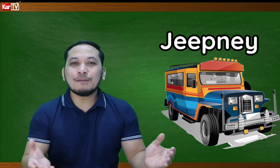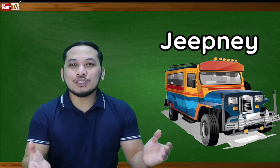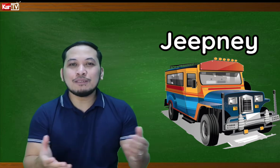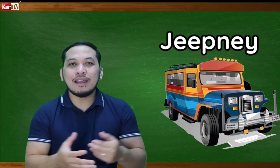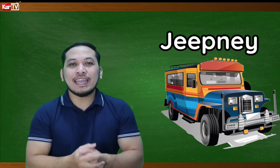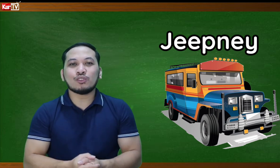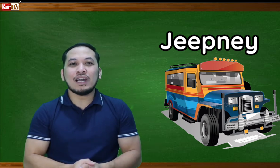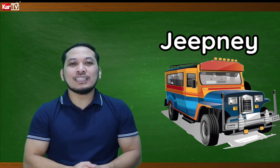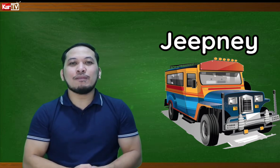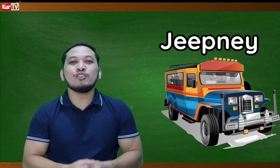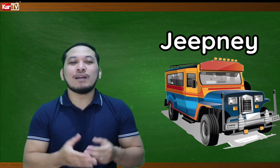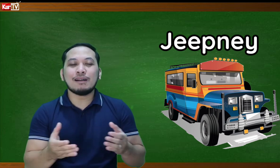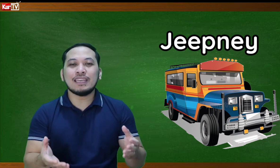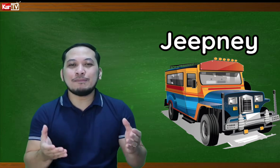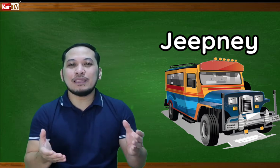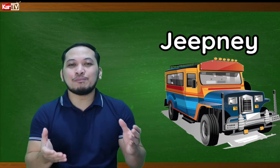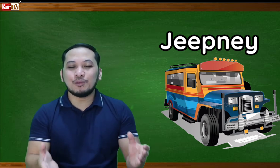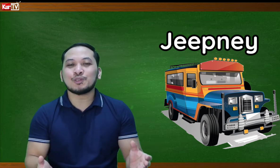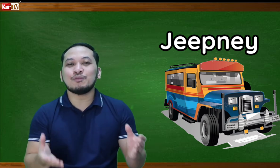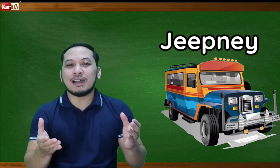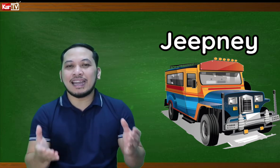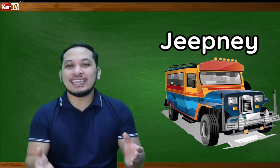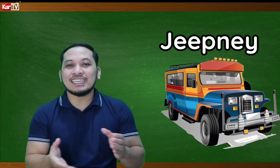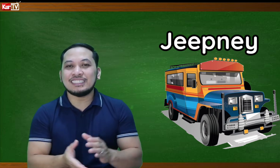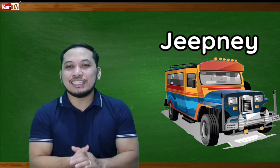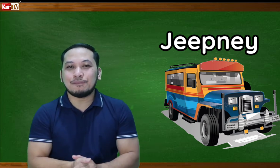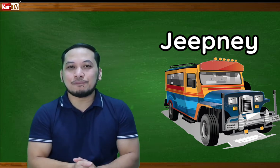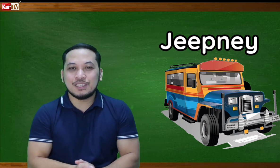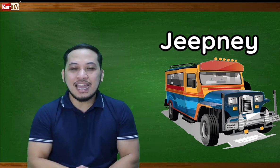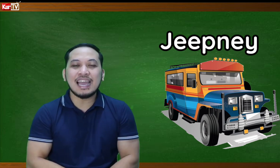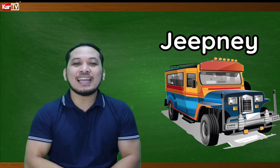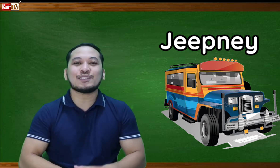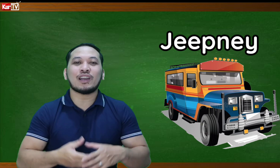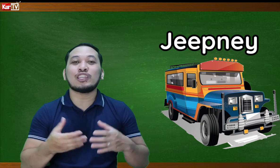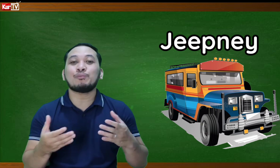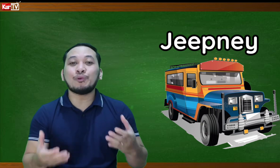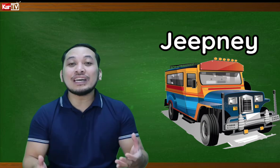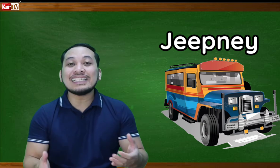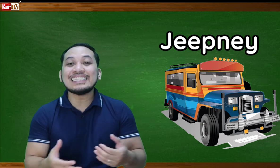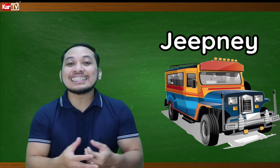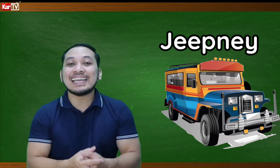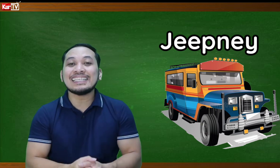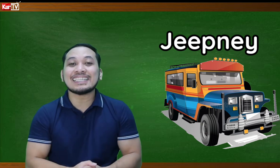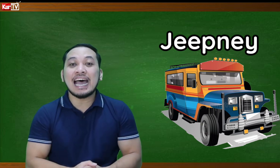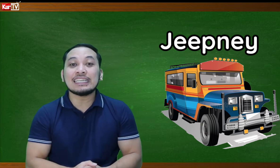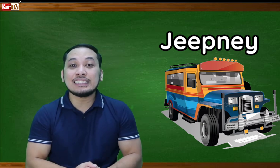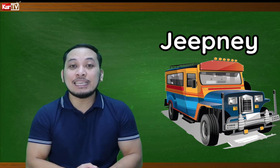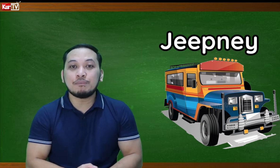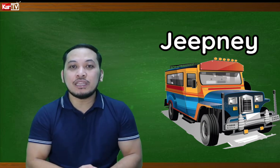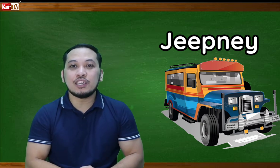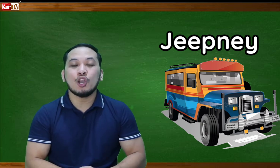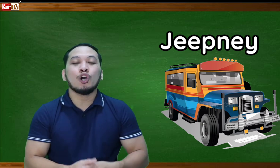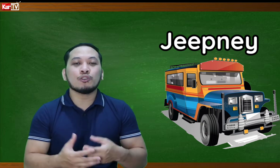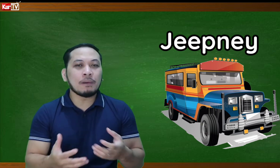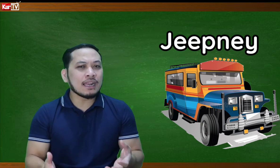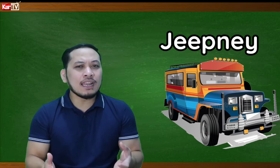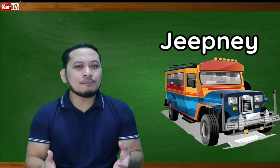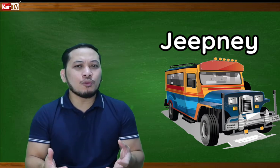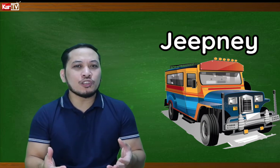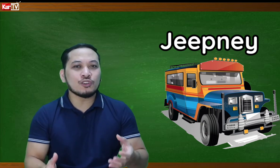tapos, diba, ito nga, diba, yung mga malipit po, sumakay ng jeep. Dyan. So, ganito po natin iseselyas ang jeepney. So, para lang po kayong